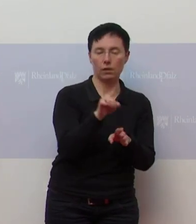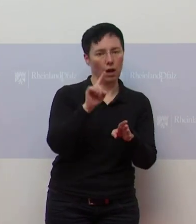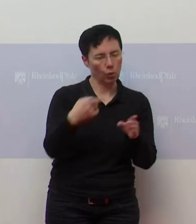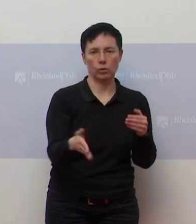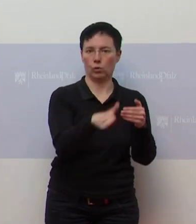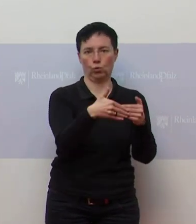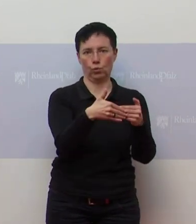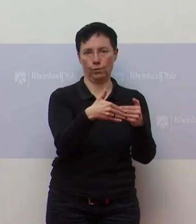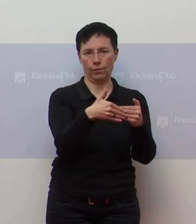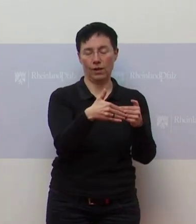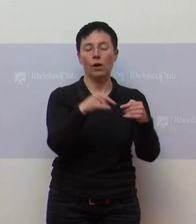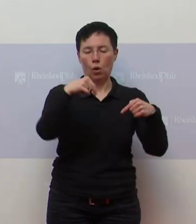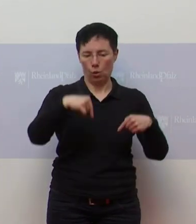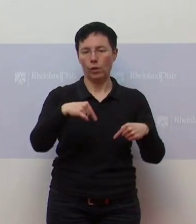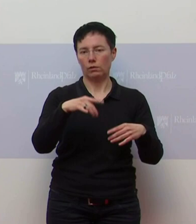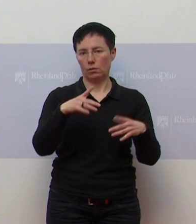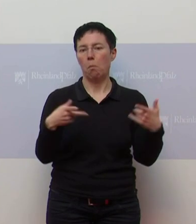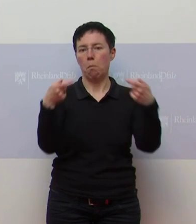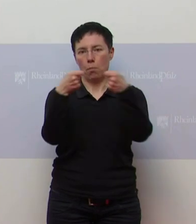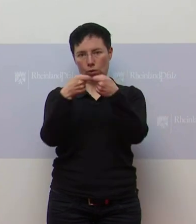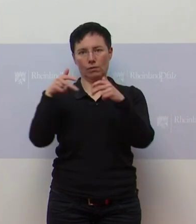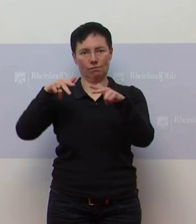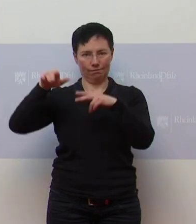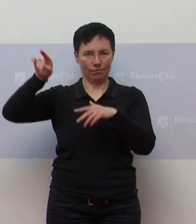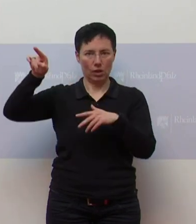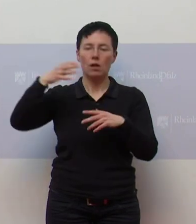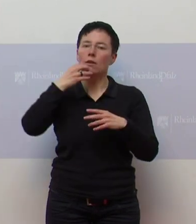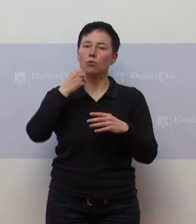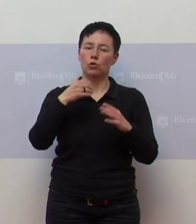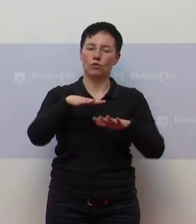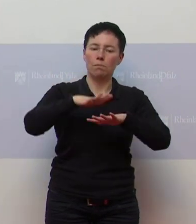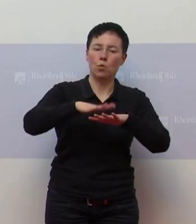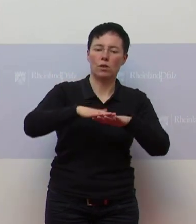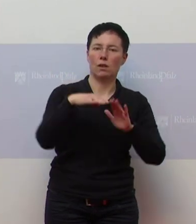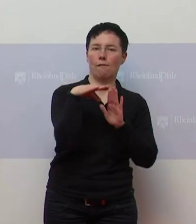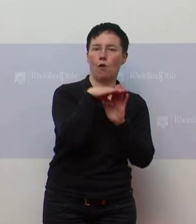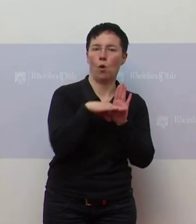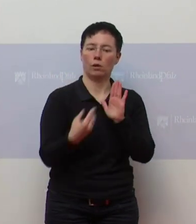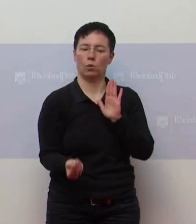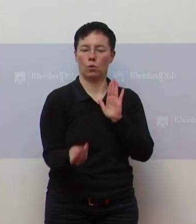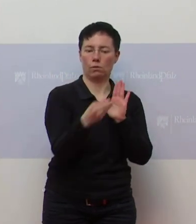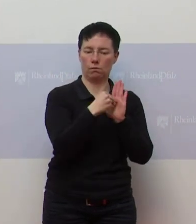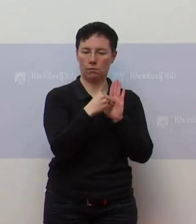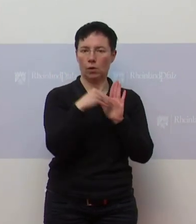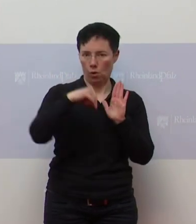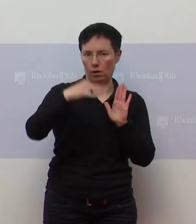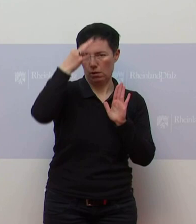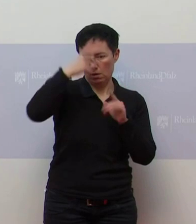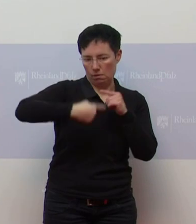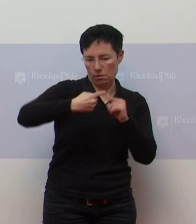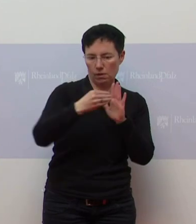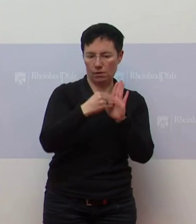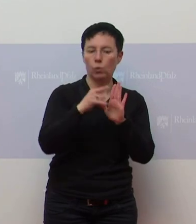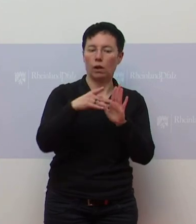heute dazu eine entsprechende Musterverordnung entwickeln, sodass die Länder das dann umsetzen können und auch die